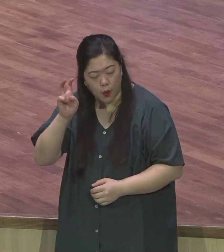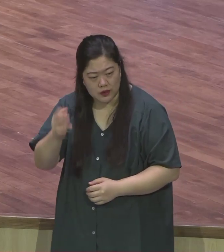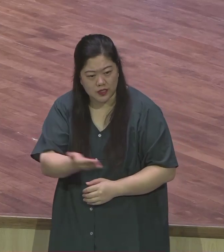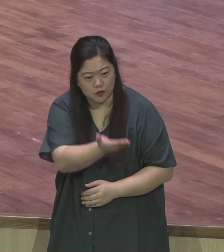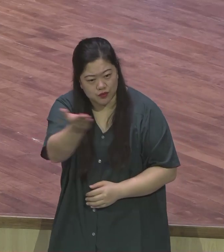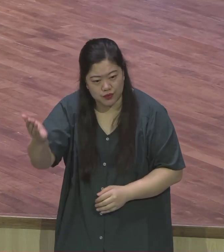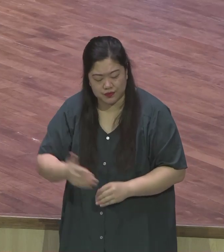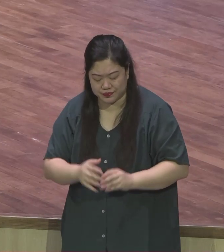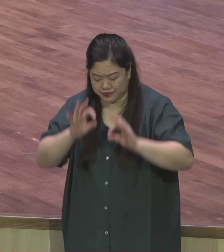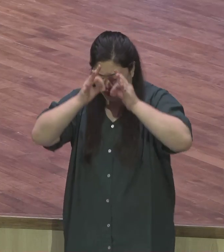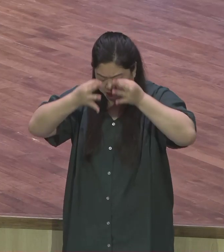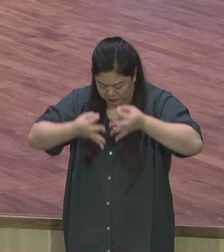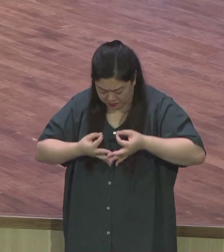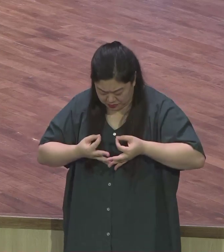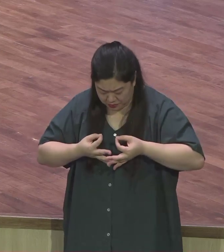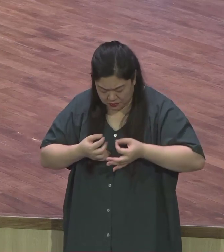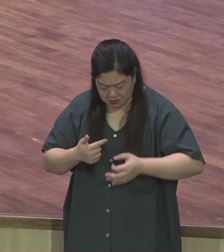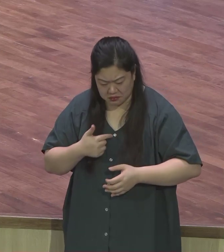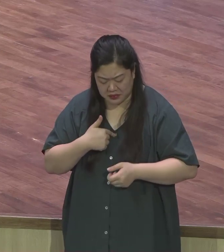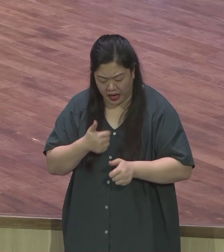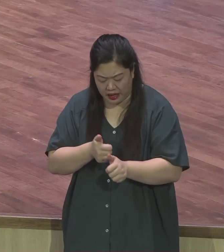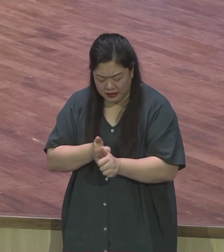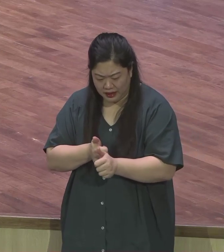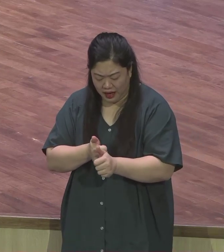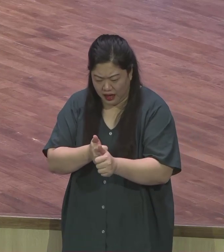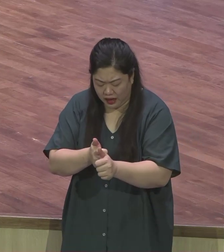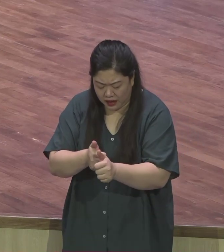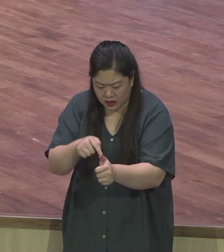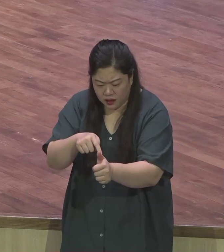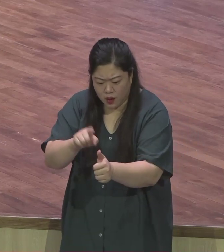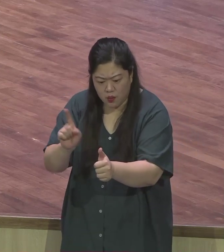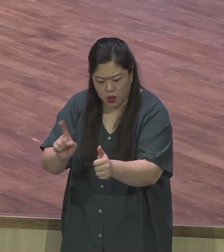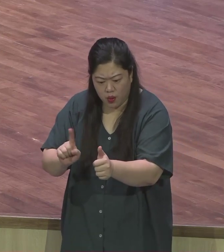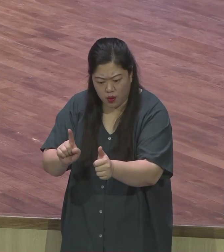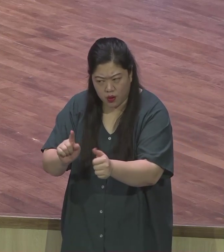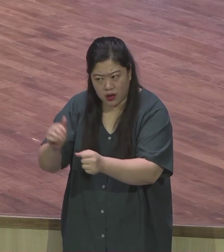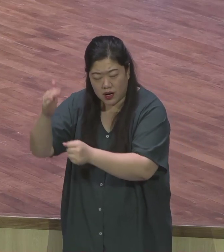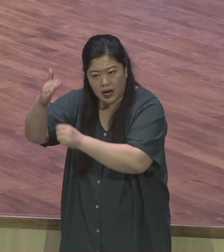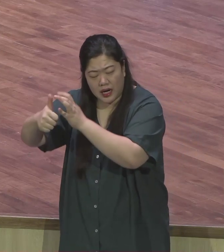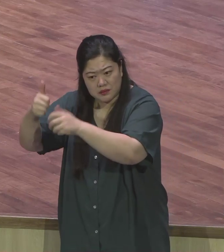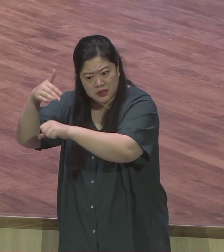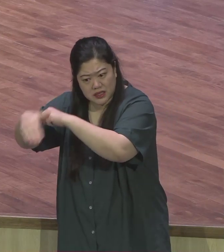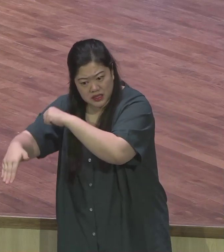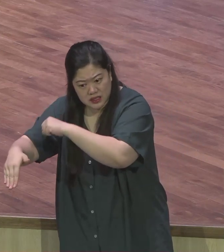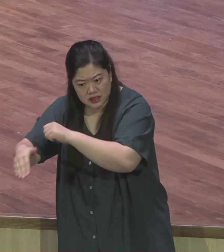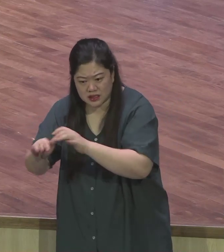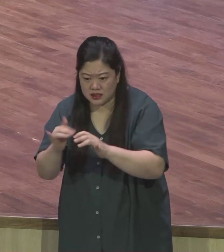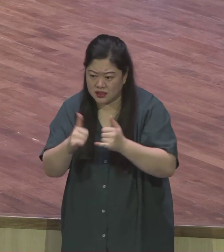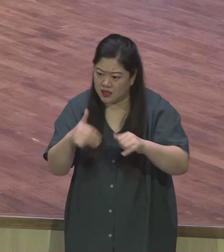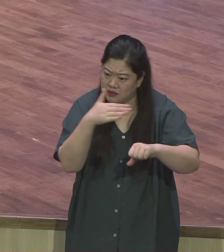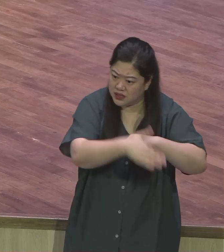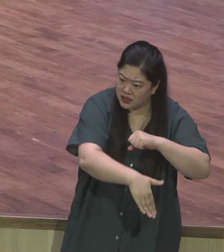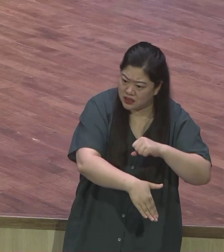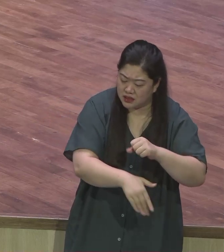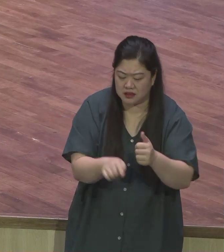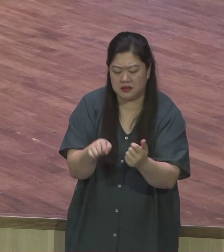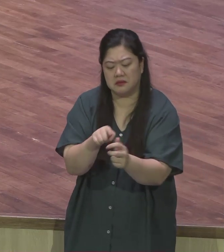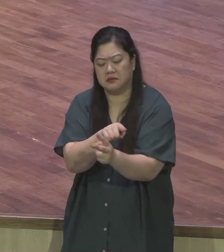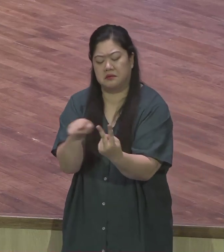있는지 내 인생의 계산법을 하나님의 절대 방법으로 바꾸는 오늘 새로운 도전과 시작이